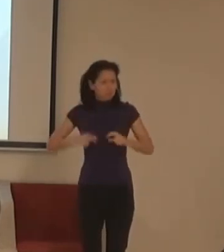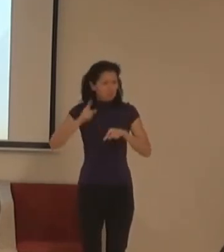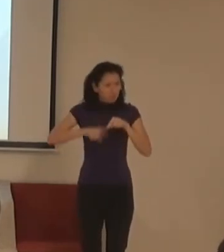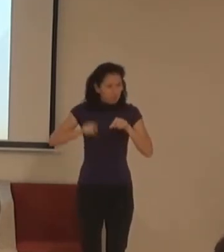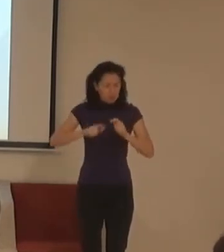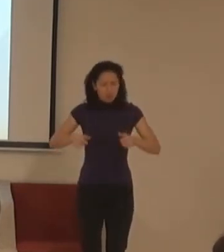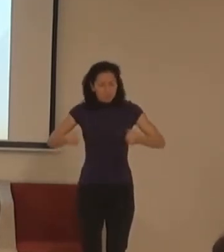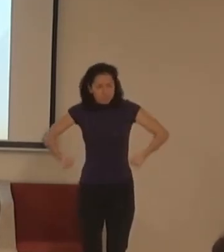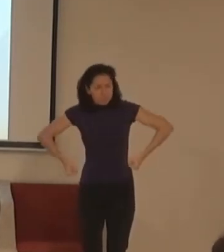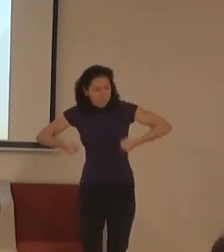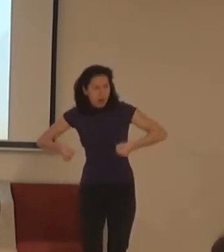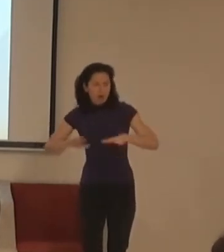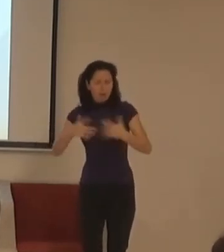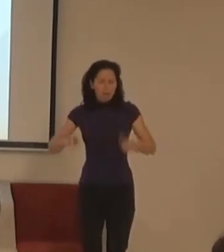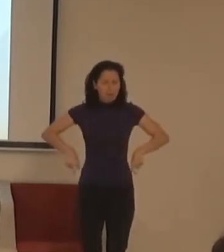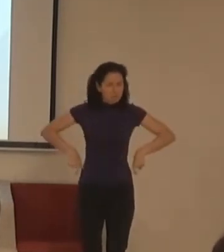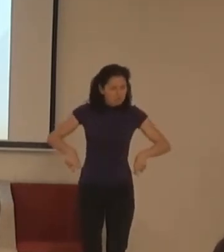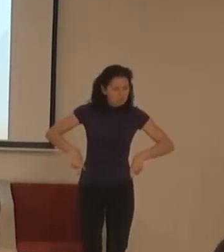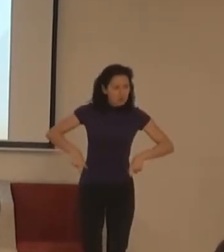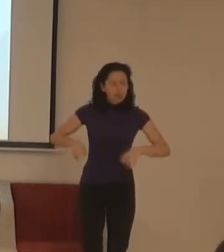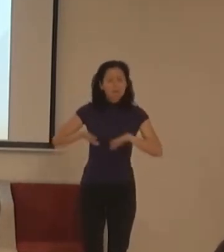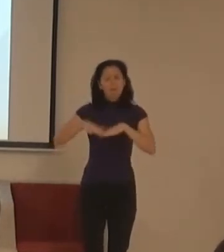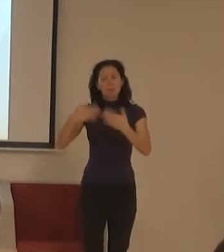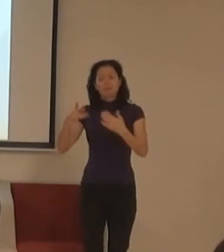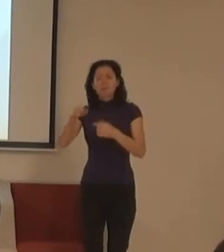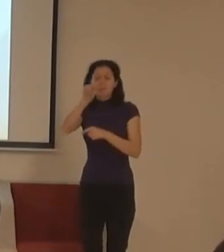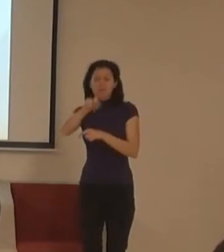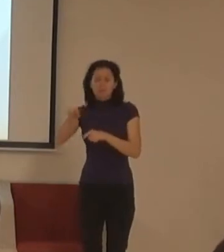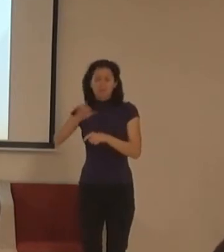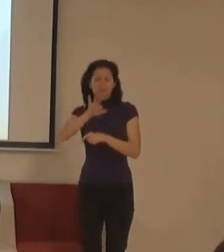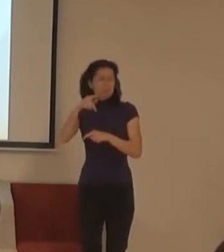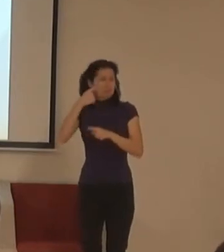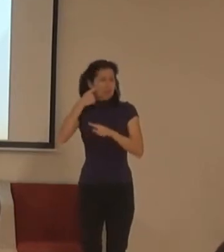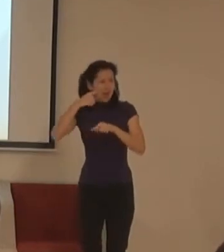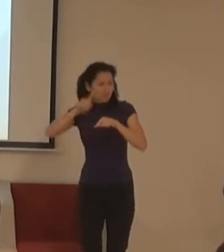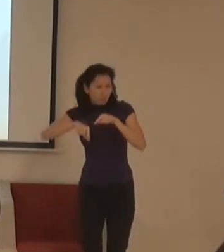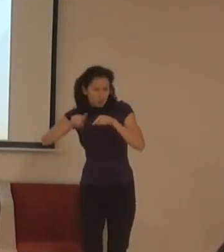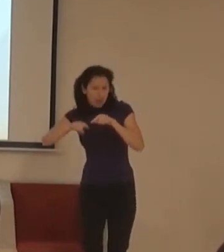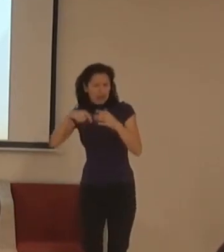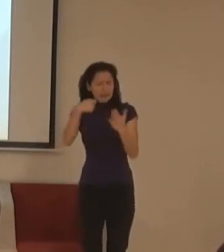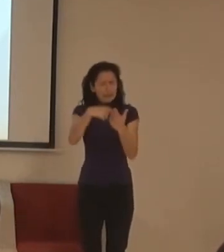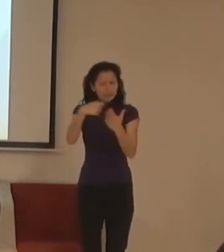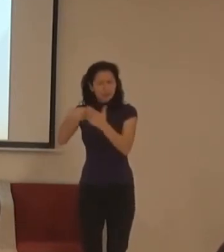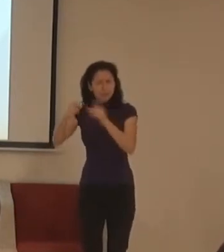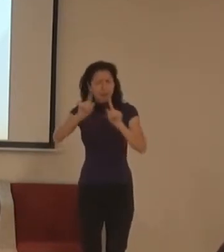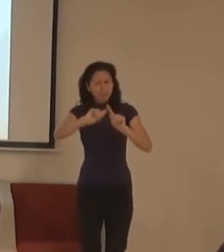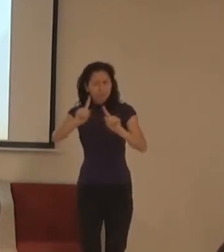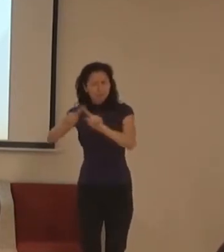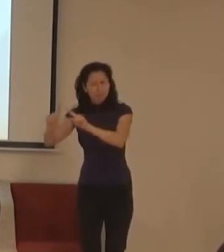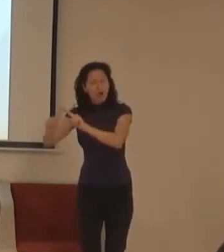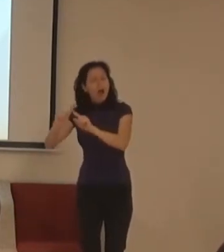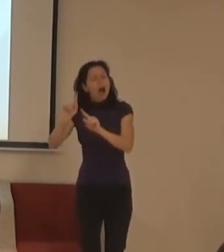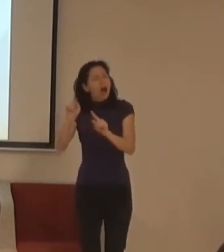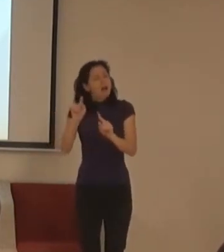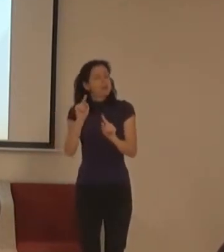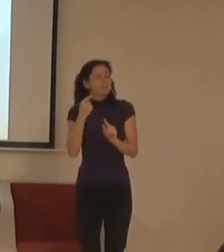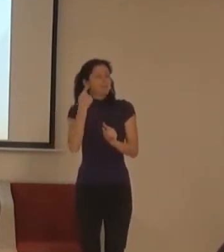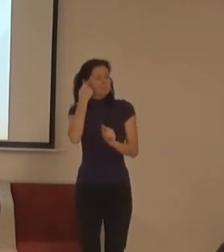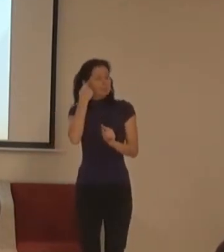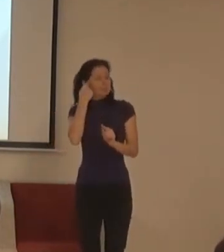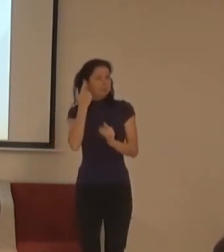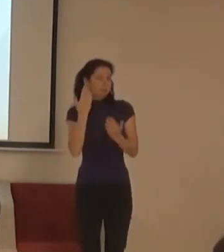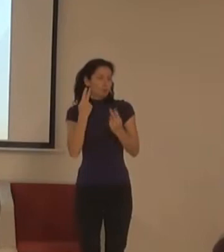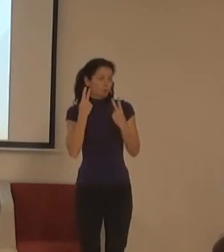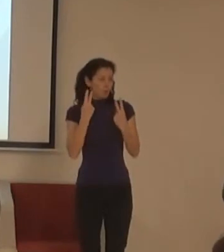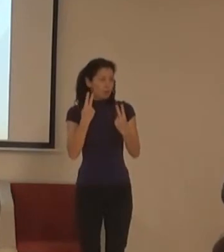má slabozrakost takového a takového typu. Myslím, že je hrozně důležité odhlídnout o té konkrétní diagnózi a říct si, že za tu